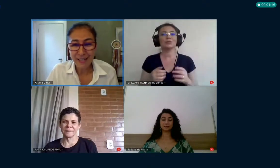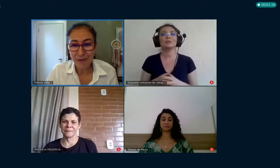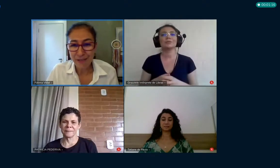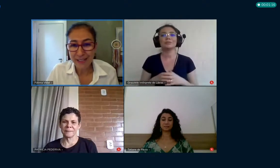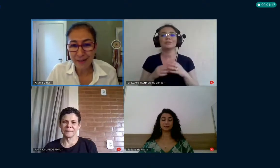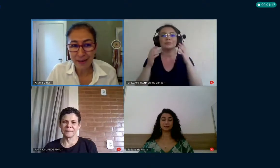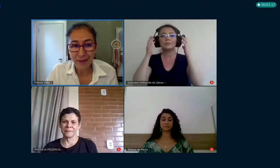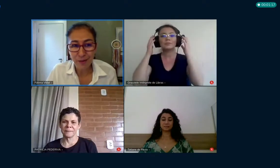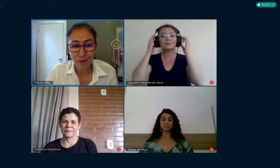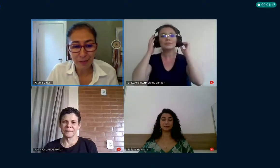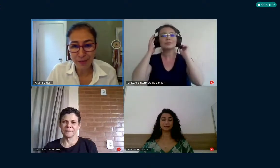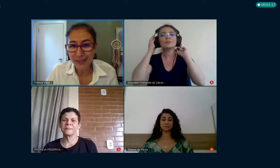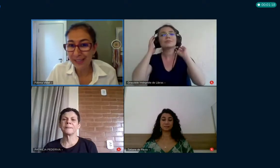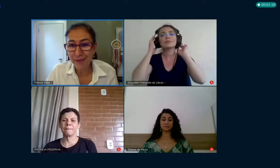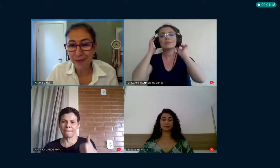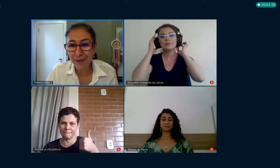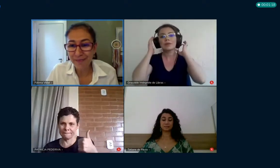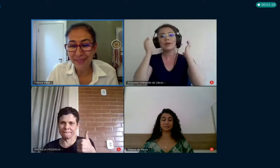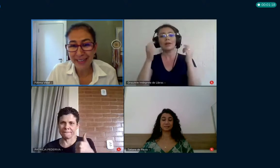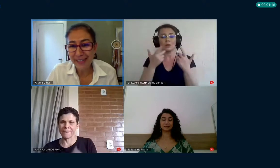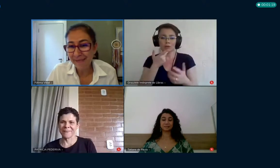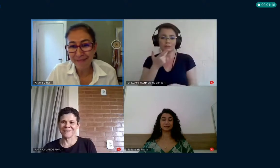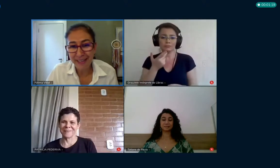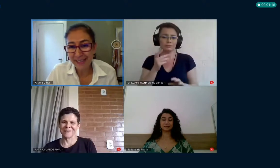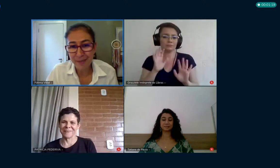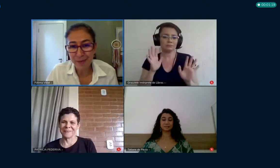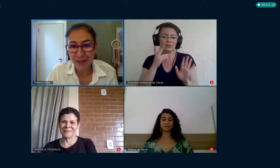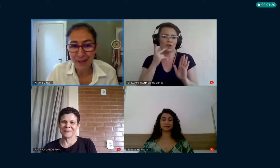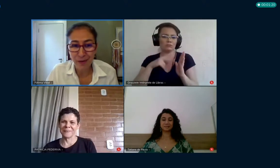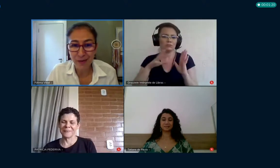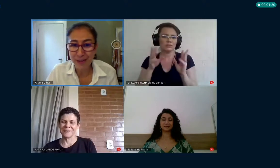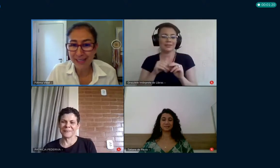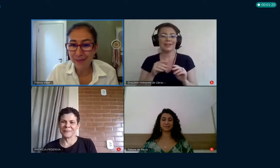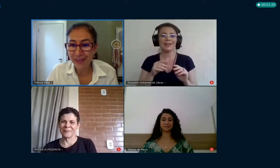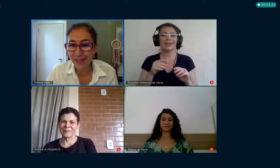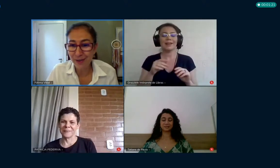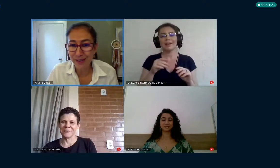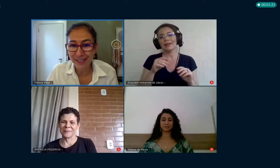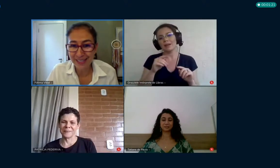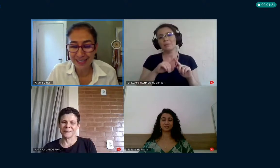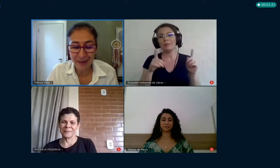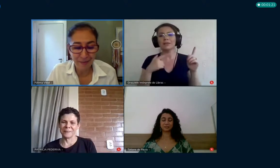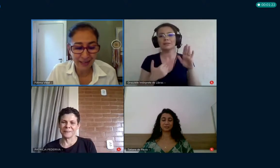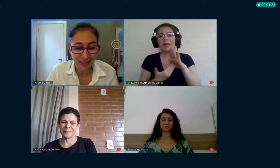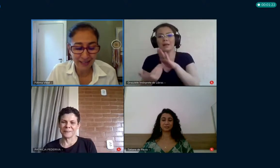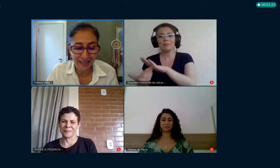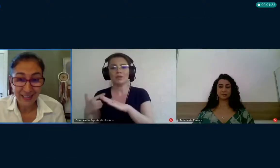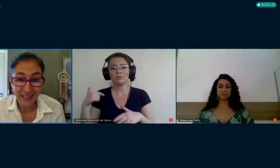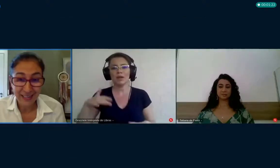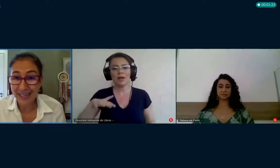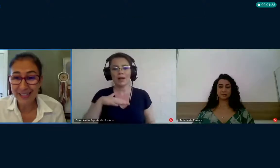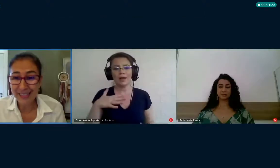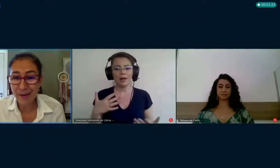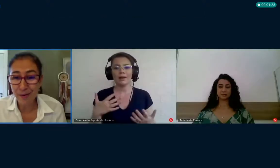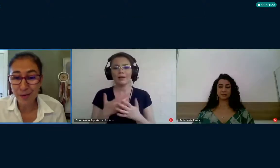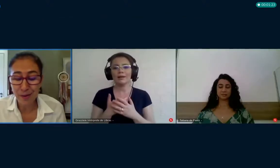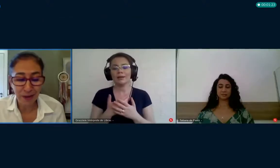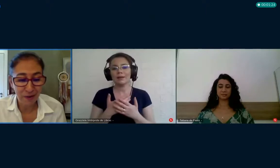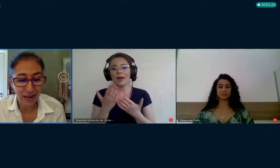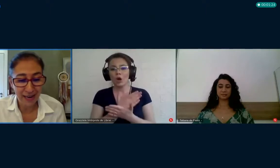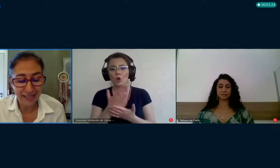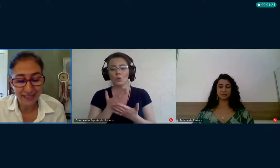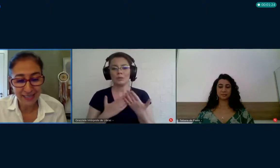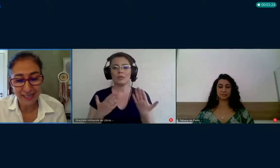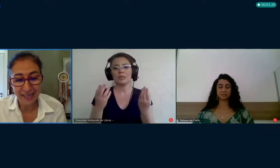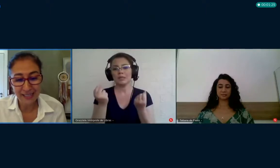Queria dizer que eu vou fazer uma leitura possível dele, sempre uma leitura com as limitações das lentes que eu